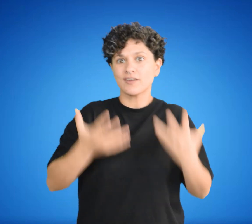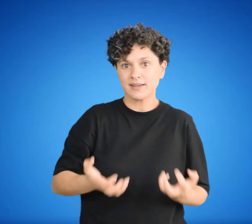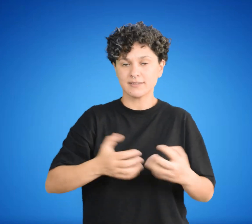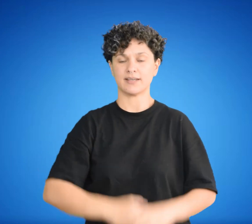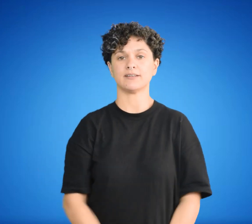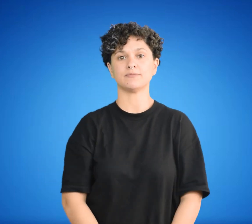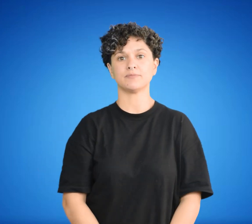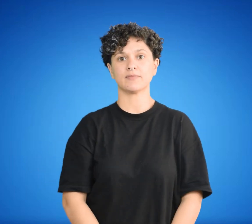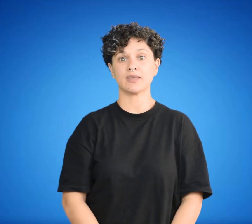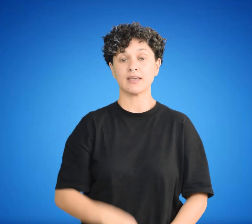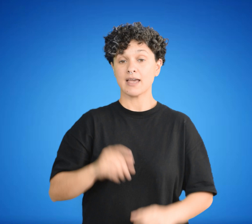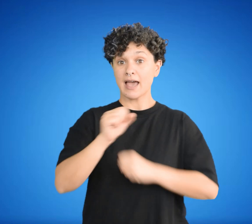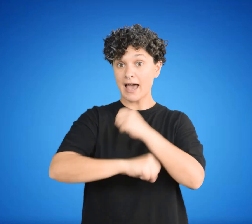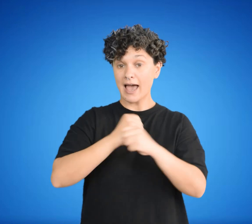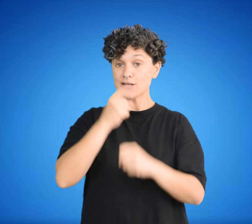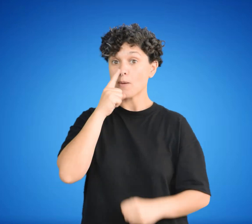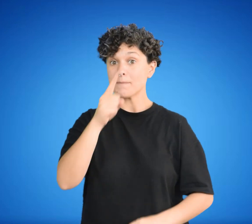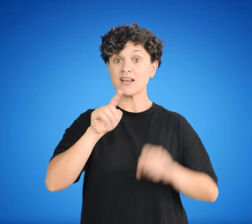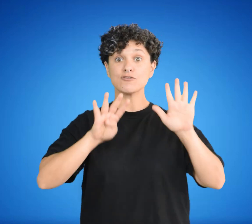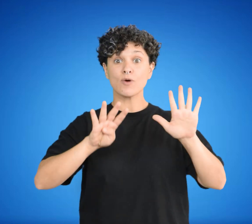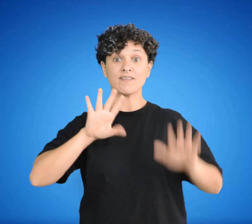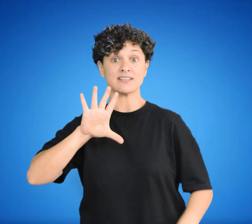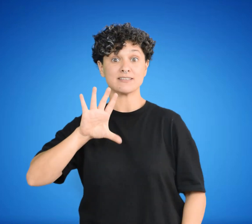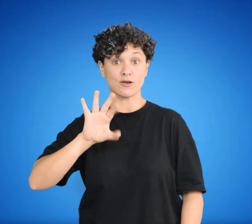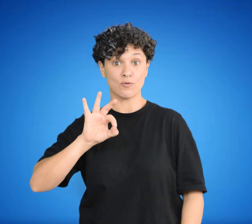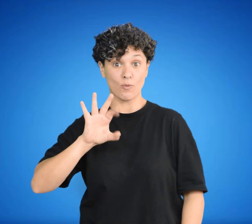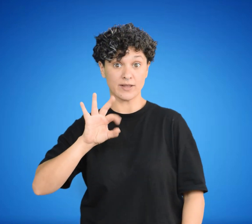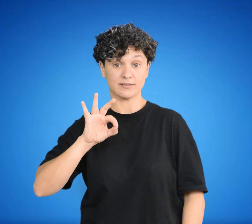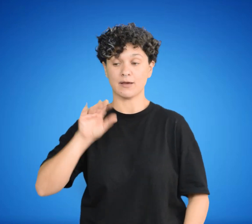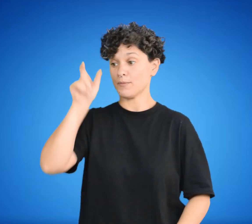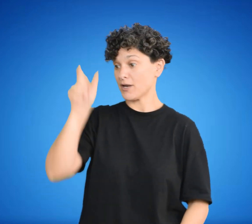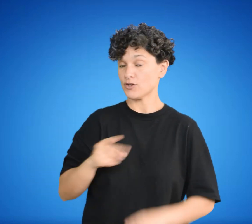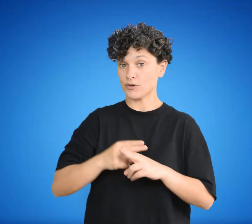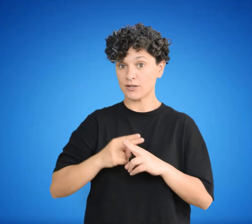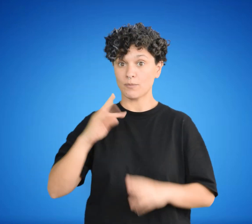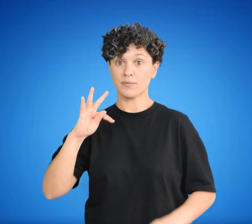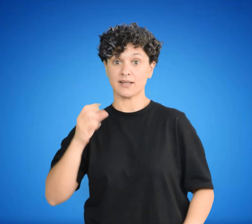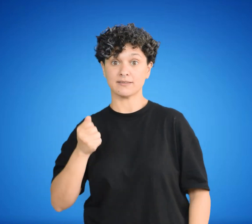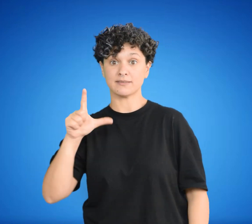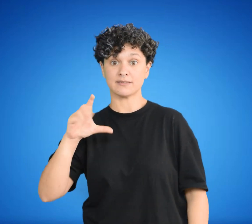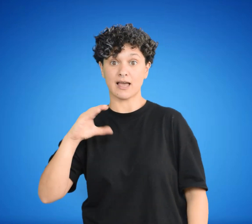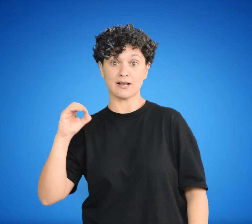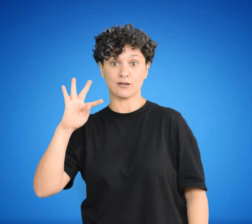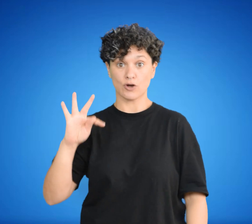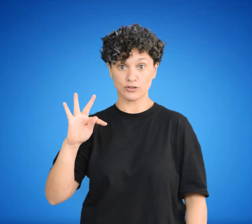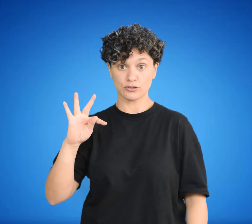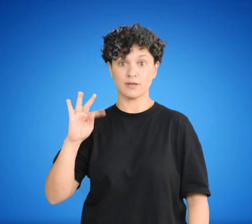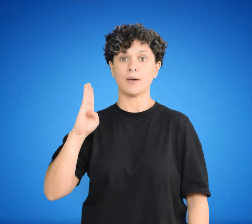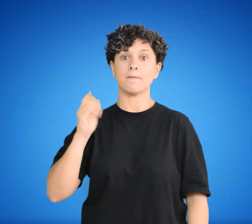logros. En 1950, Talcott Parsons propuso un análisis dinámico de los